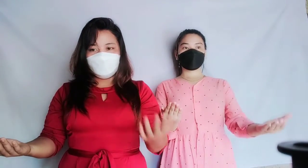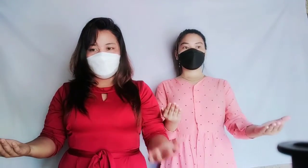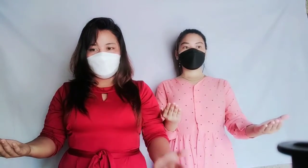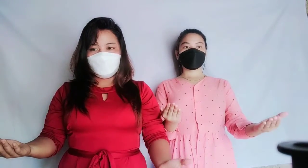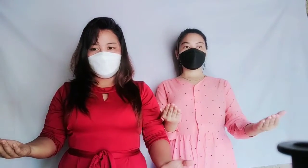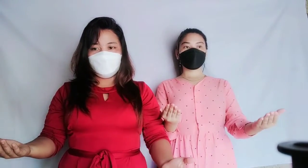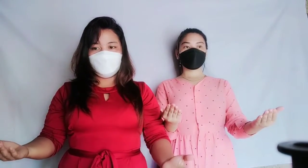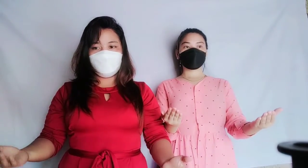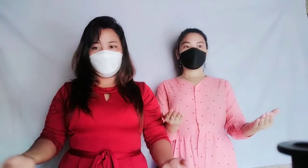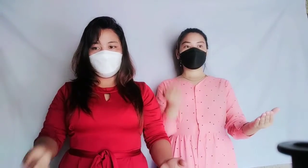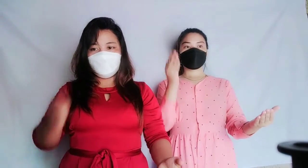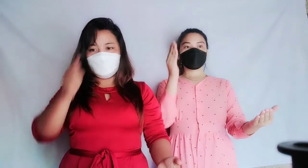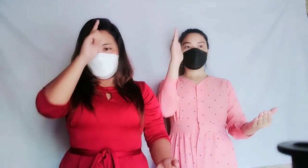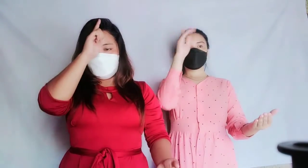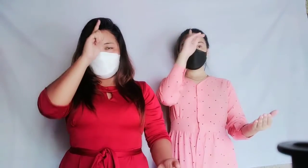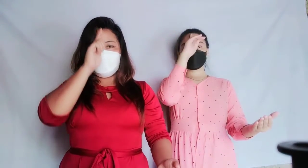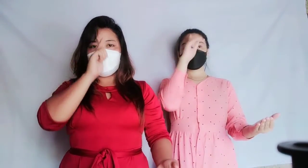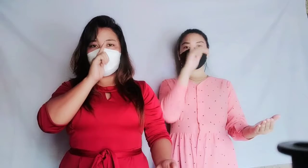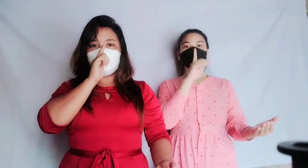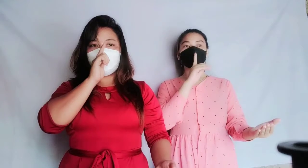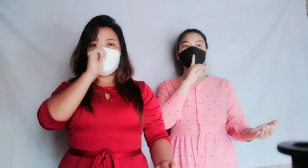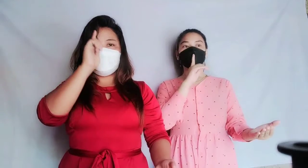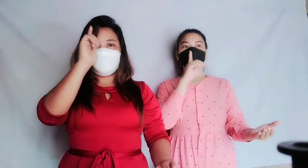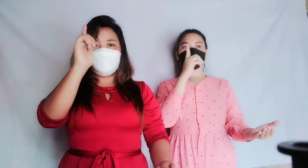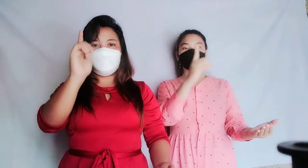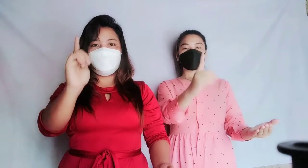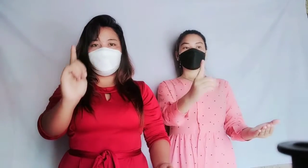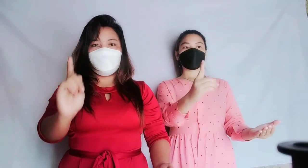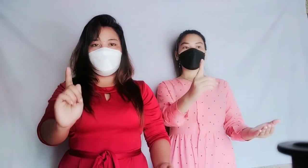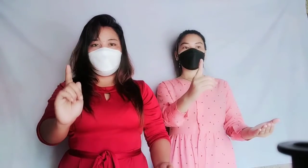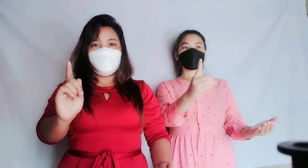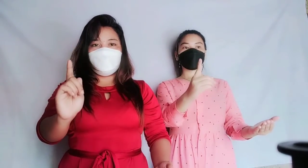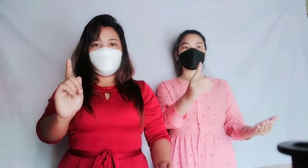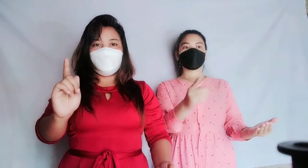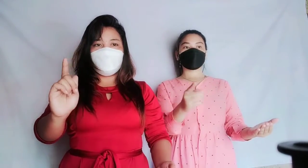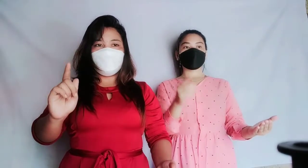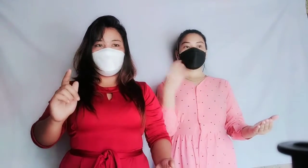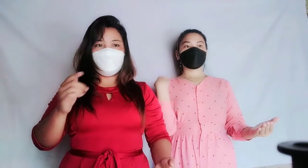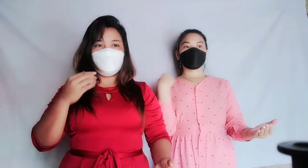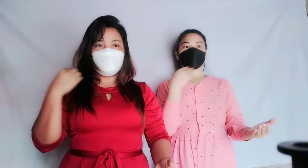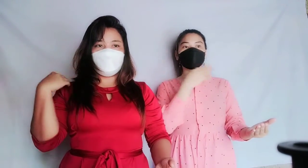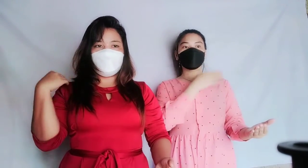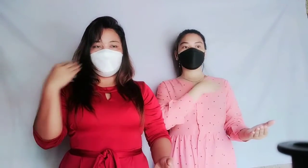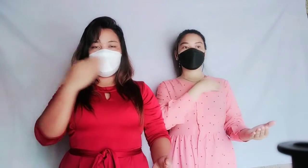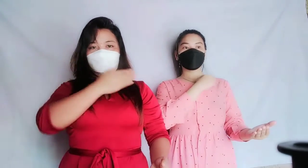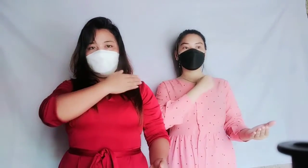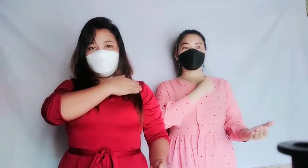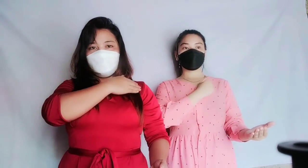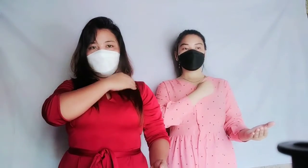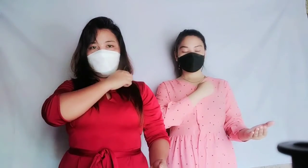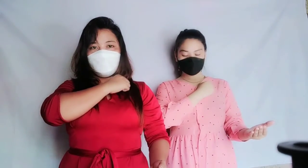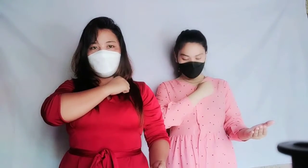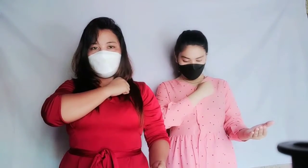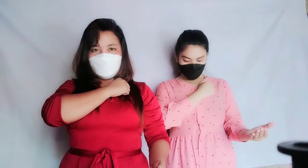aming handog Aking tapat at laging tungkol Tariritohan na kami